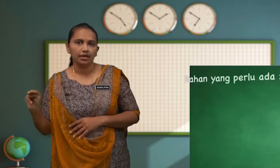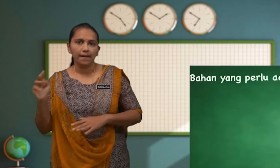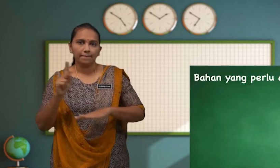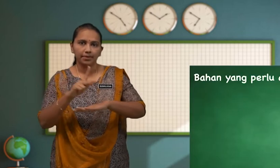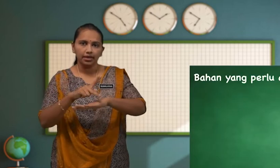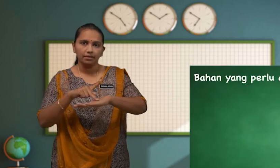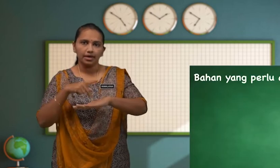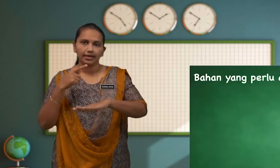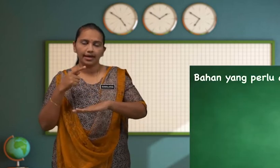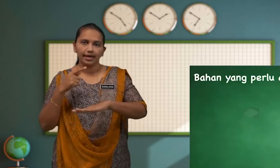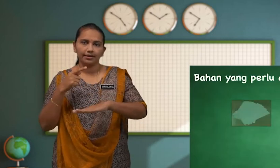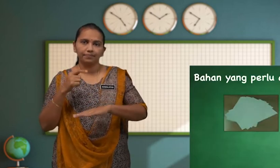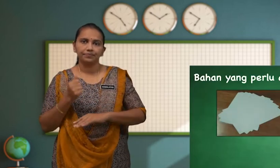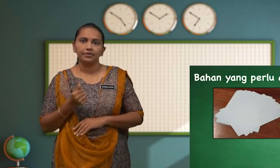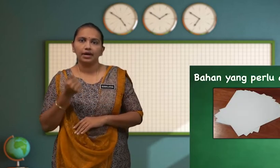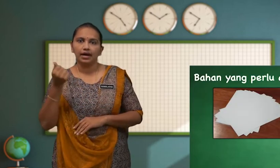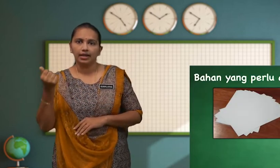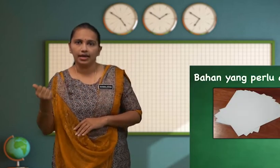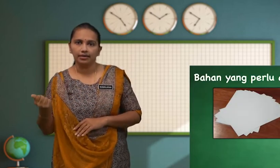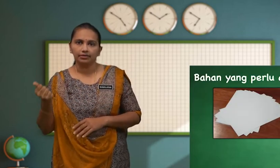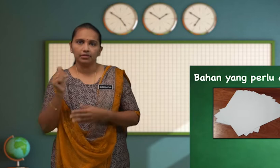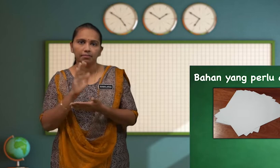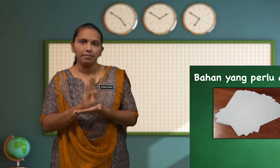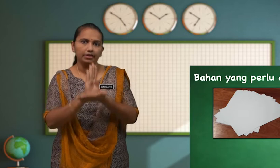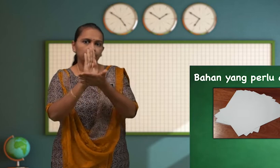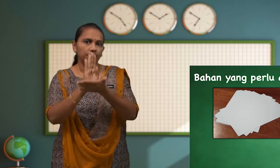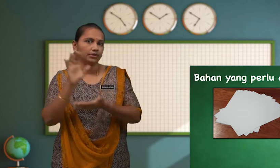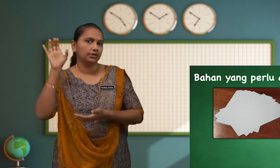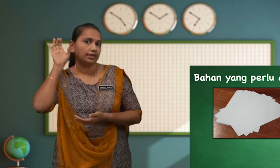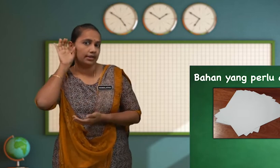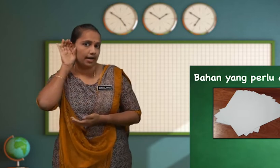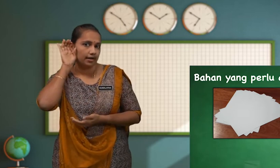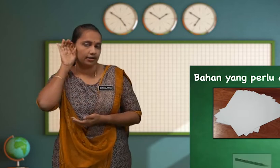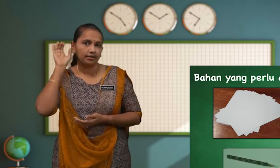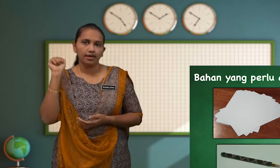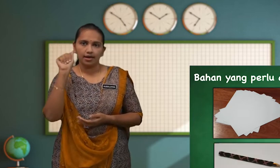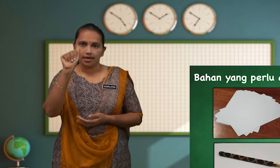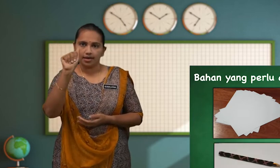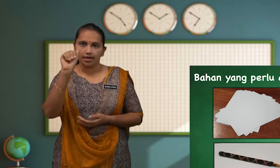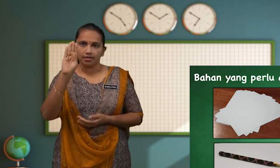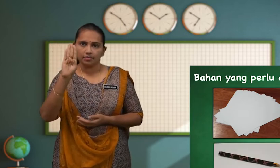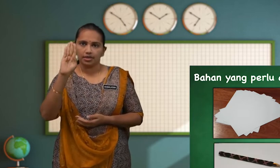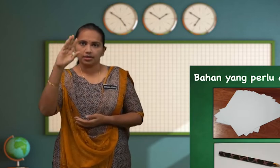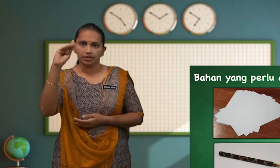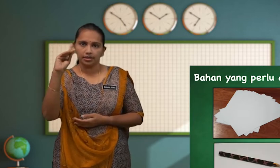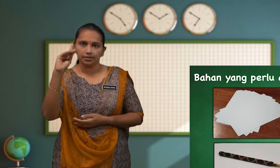memakai alat bantu dengar A-B-D